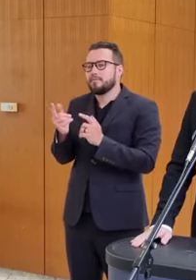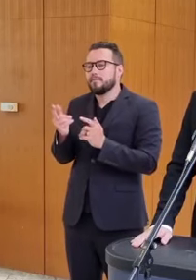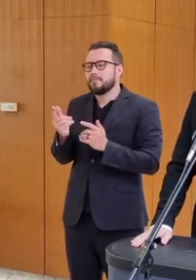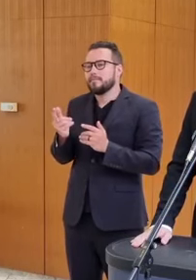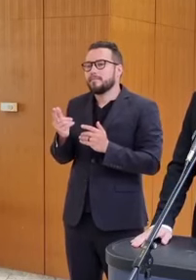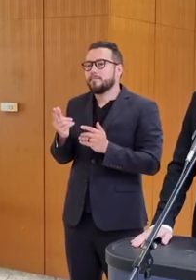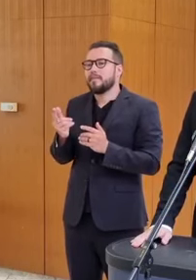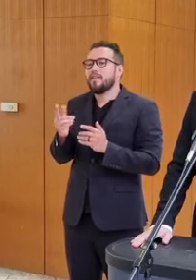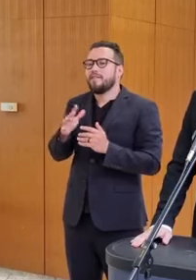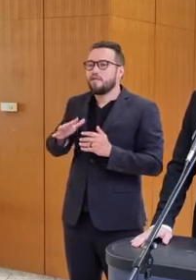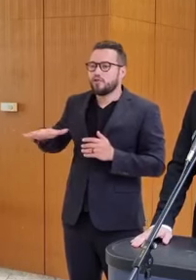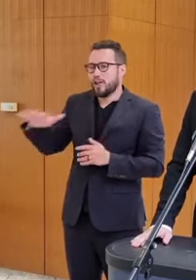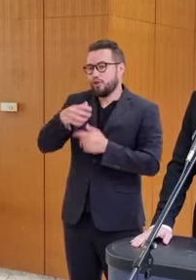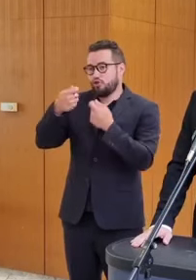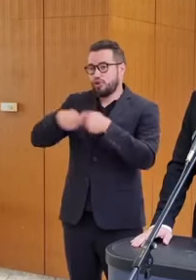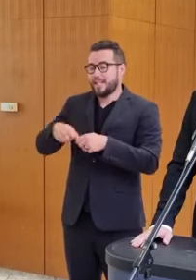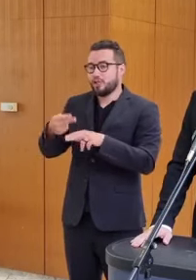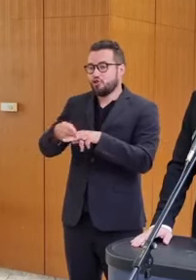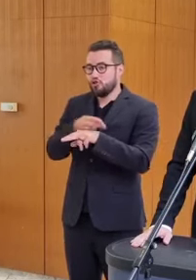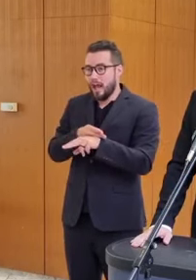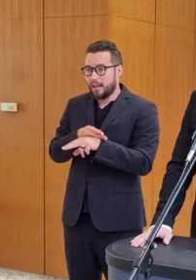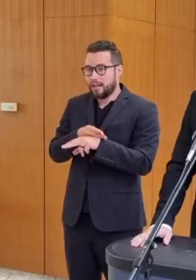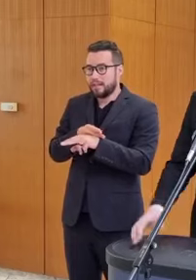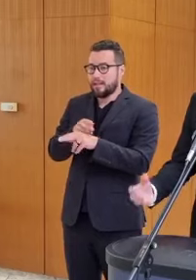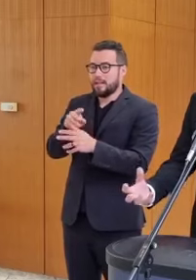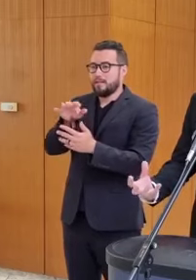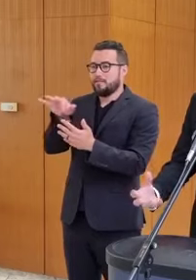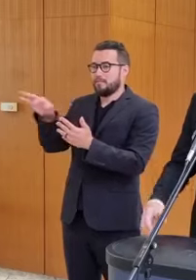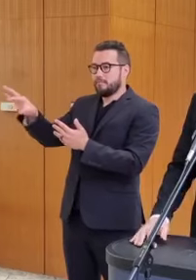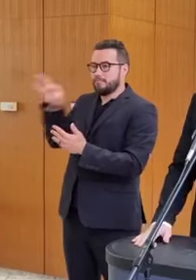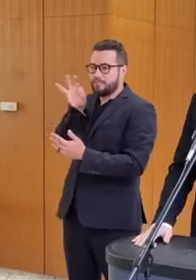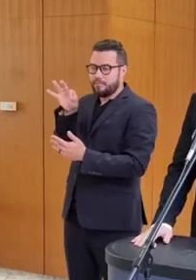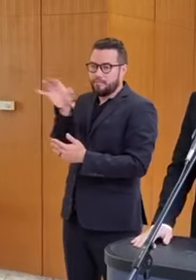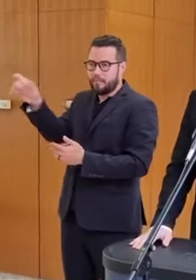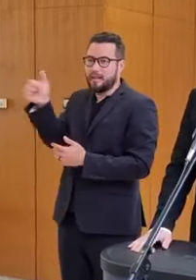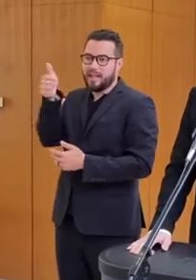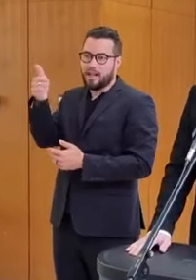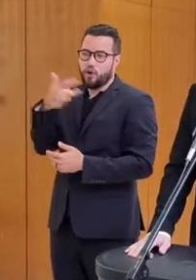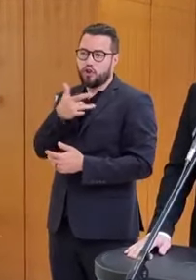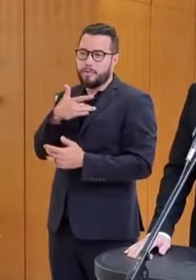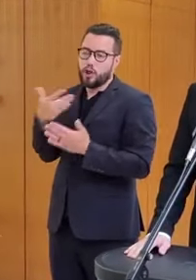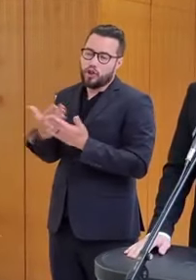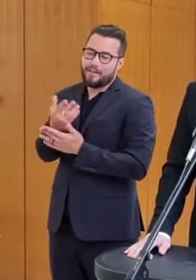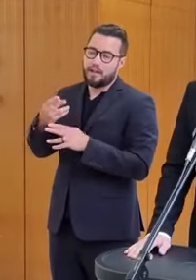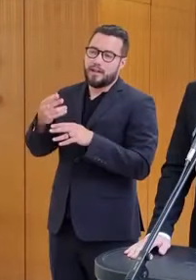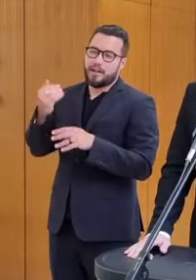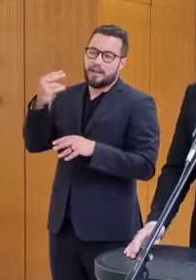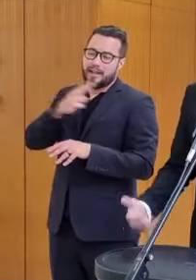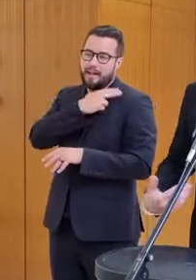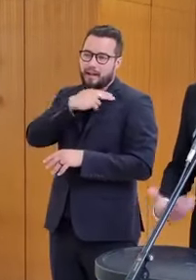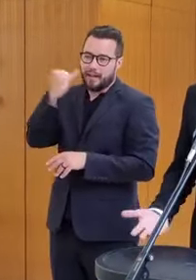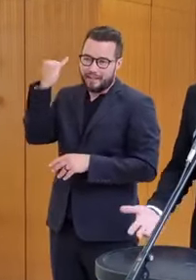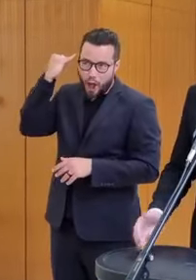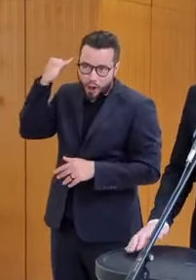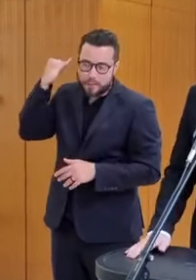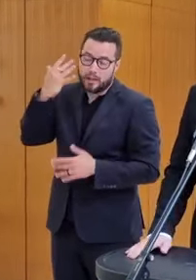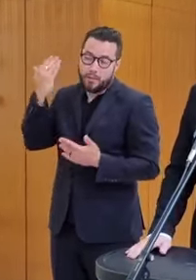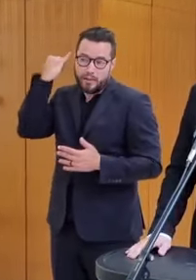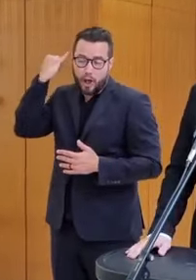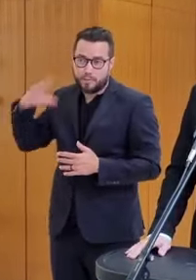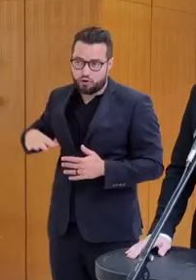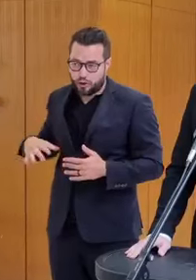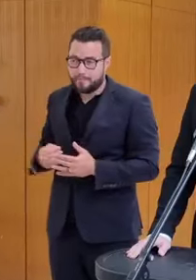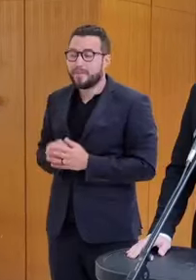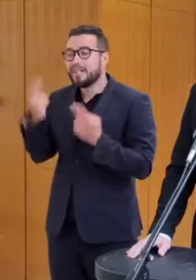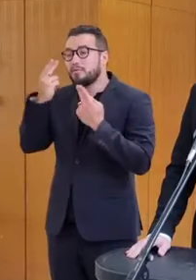mali dohodu všetkých členských krajín NATO na osobe nového generálneho tajomníka alebo generálnej tajomníčky. A samozrejme, za nás by